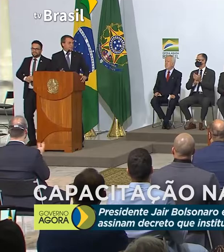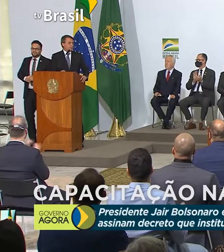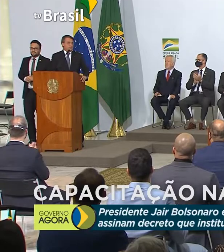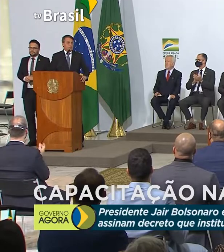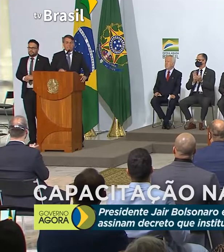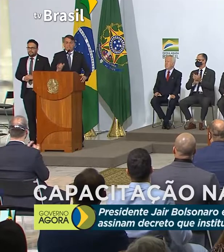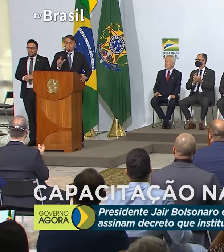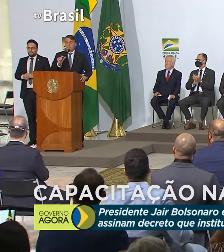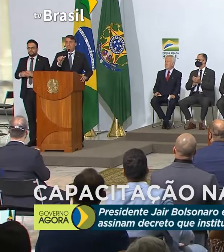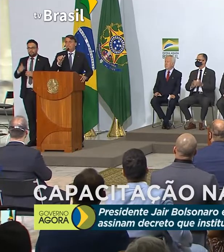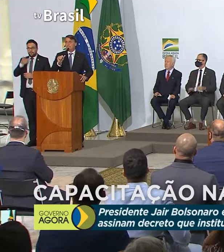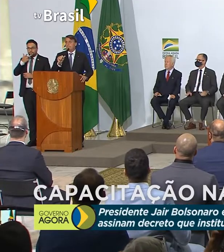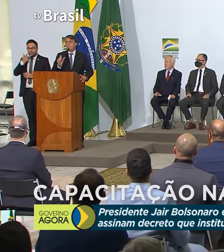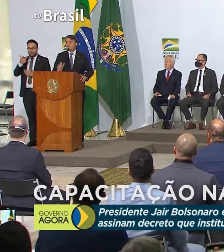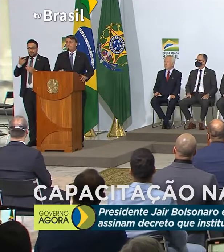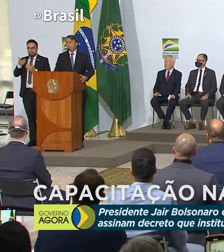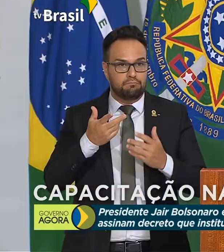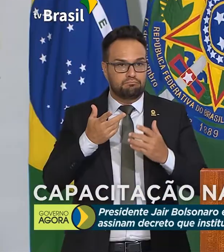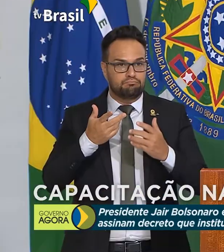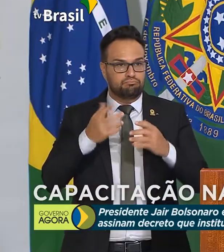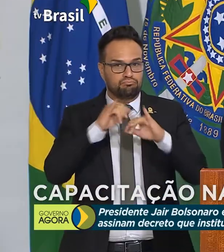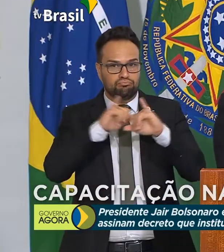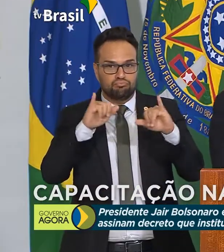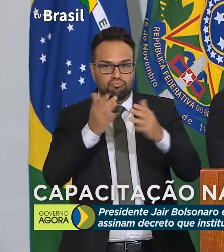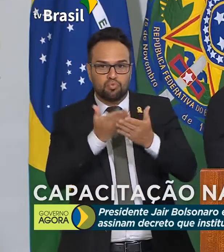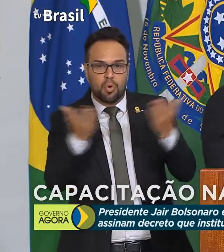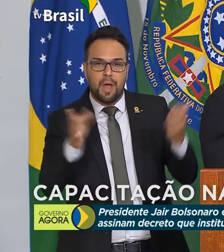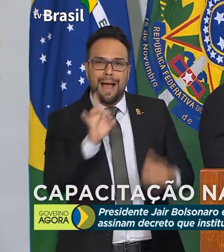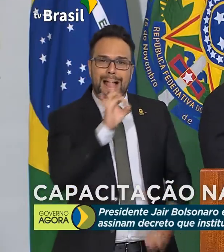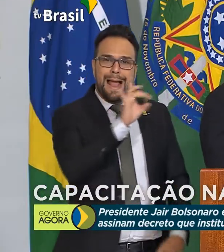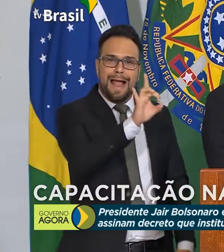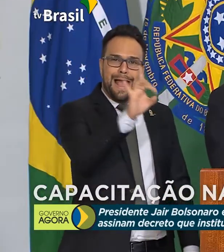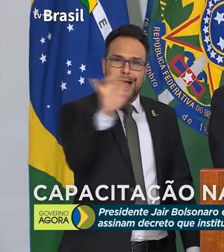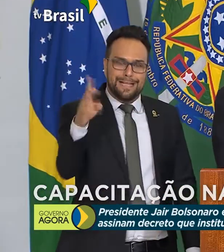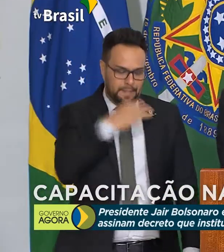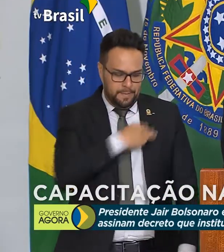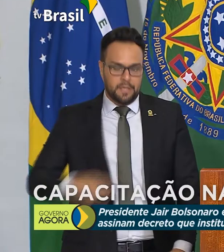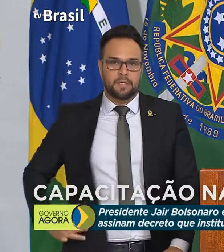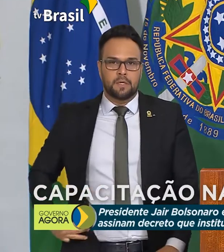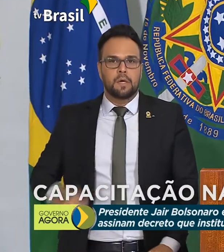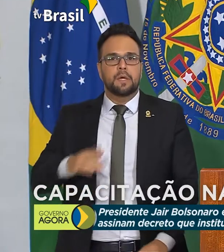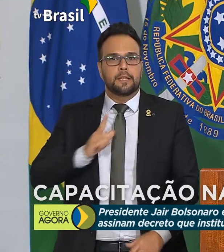Dizer a todos vocês também, e cada ministro tem a sua atribuição.